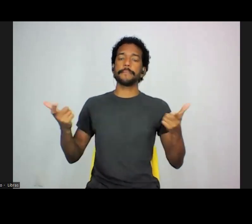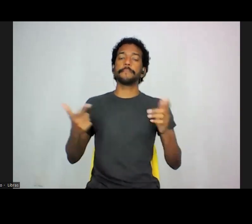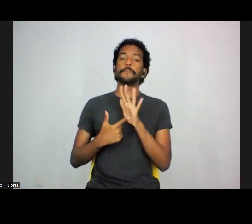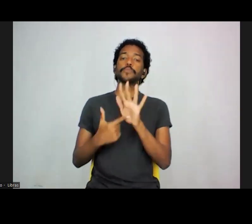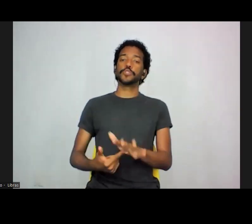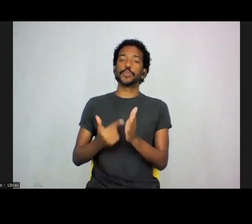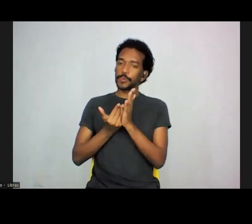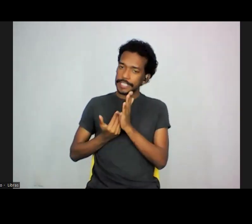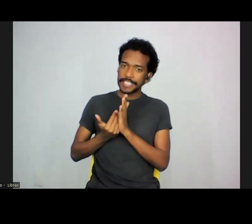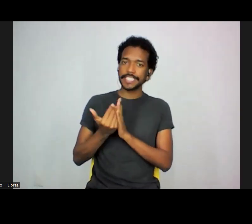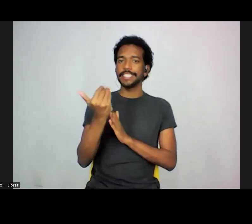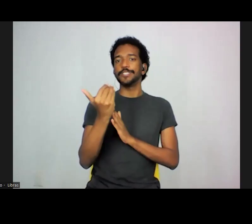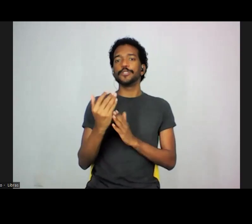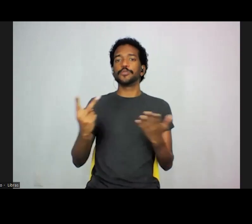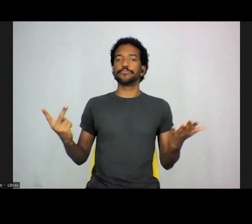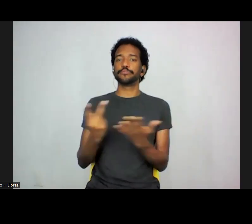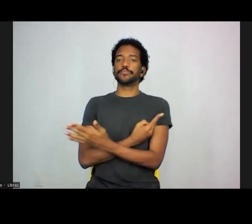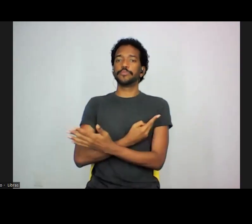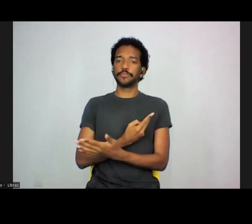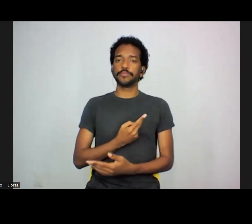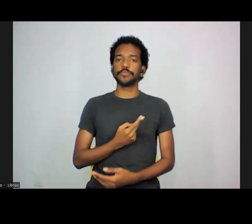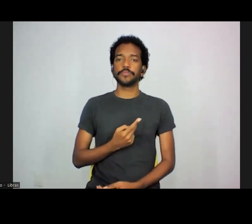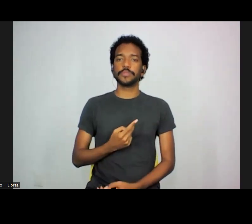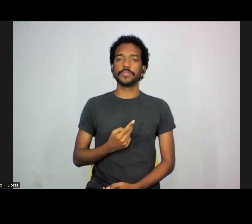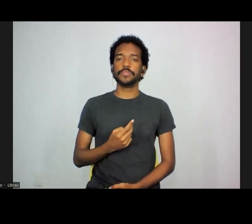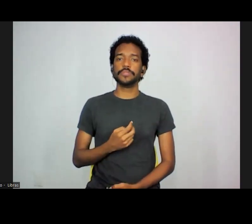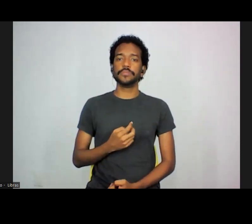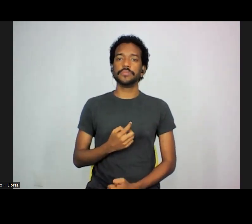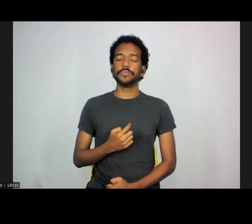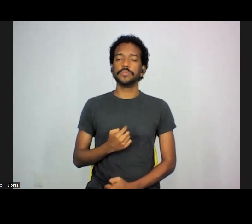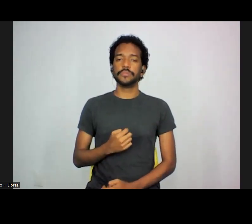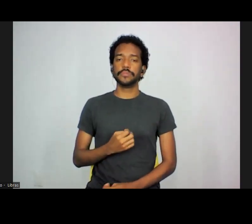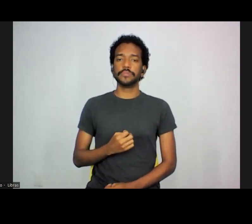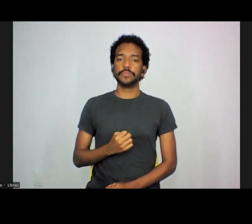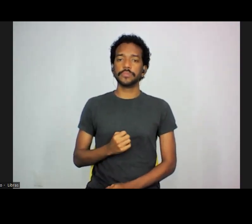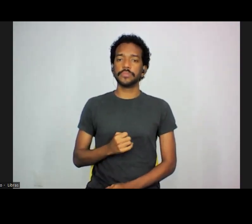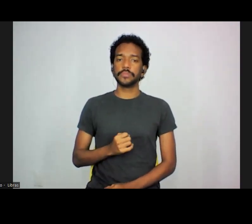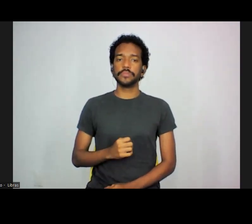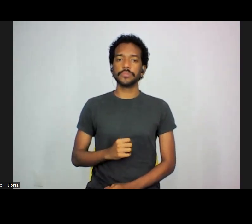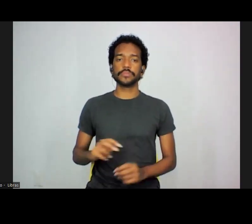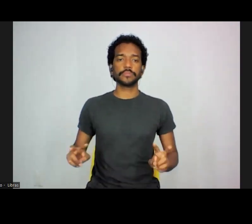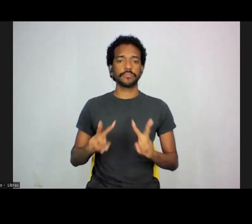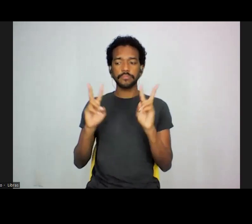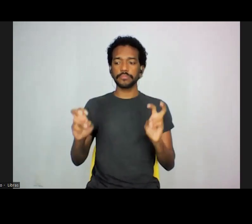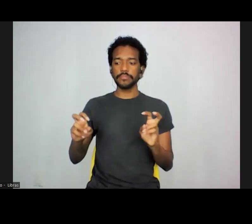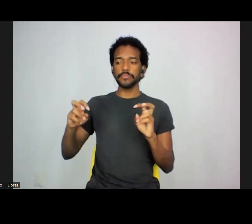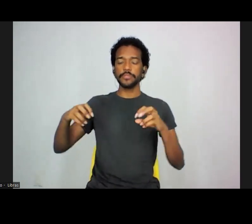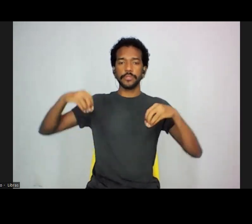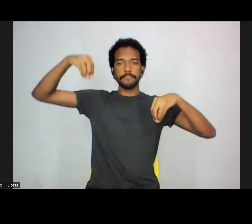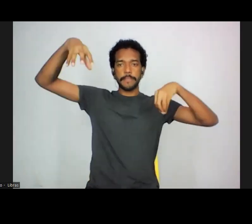né, quando houve a, na instalação de, de lanternas, né,